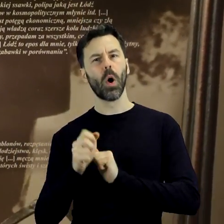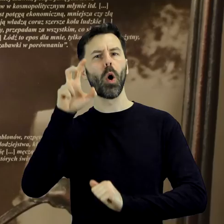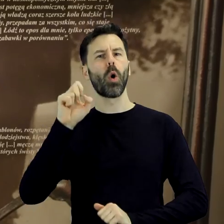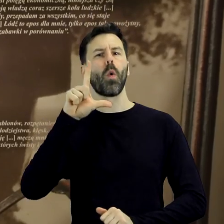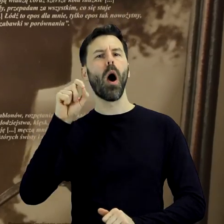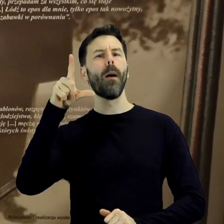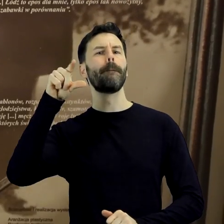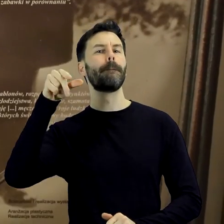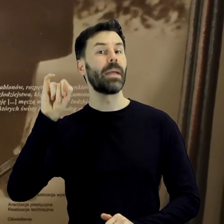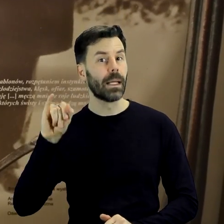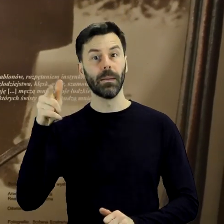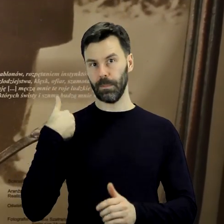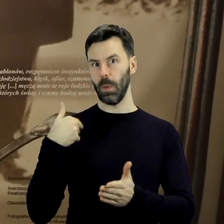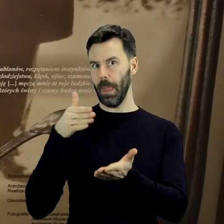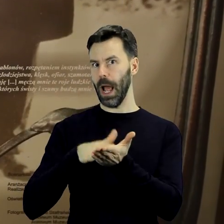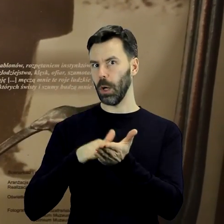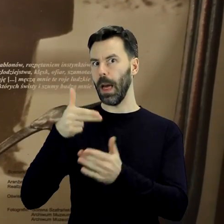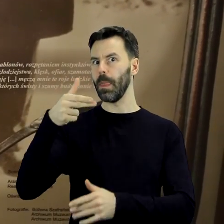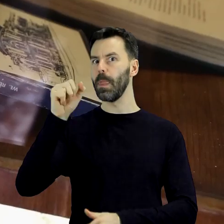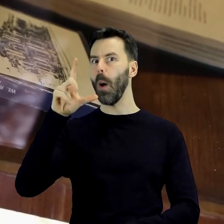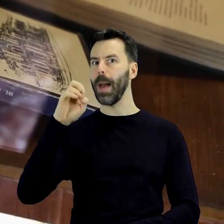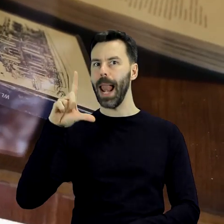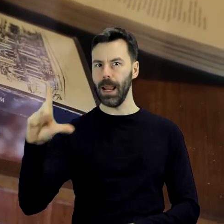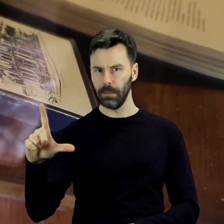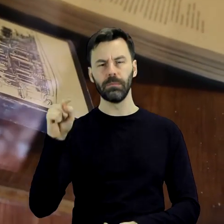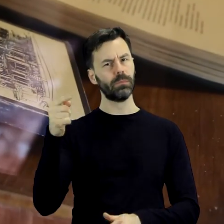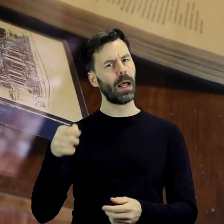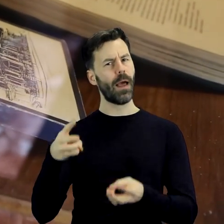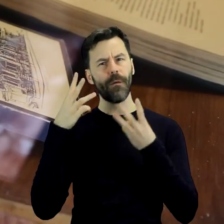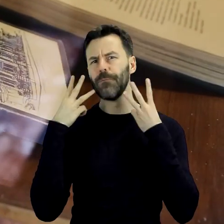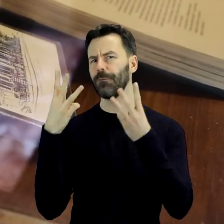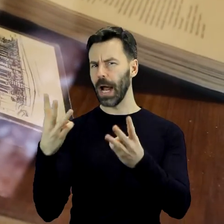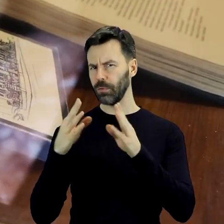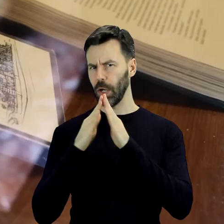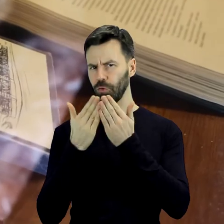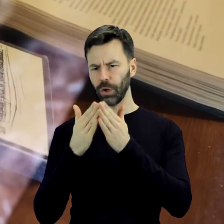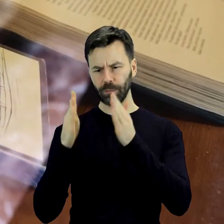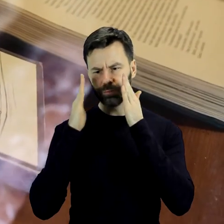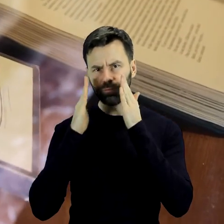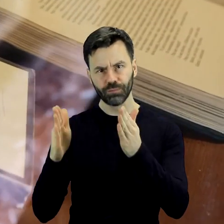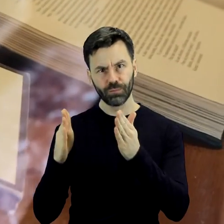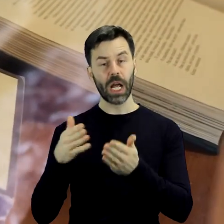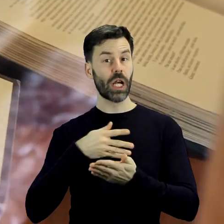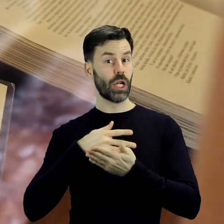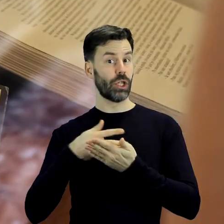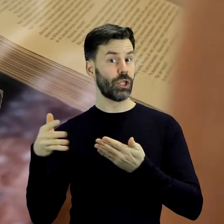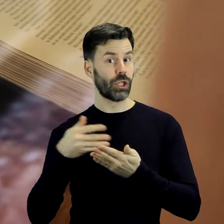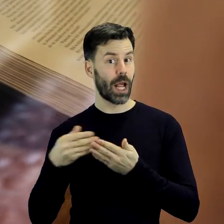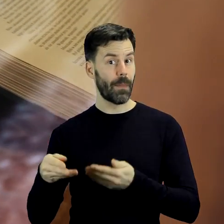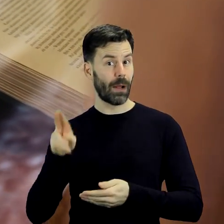Reymont otrzymał Nagrodę Nobla. Dla naszego miasta szczególnie istotna jest jednak jego książka Ziemia Obiecana, w której